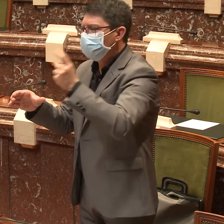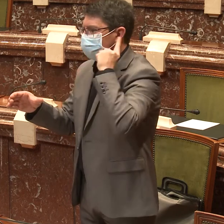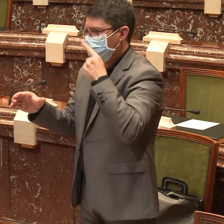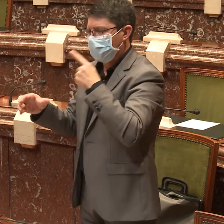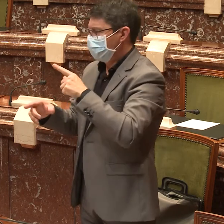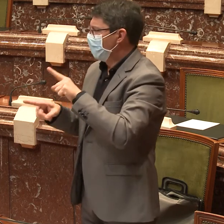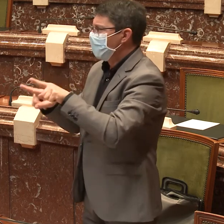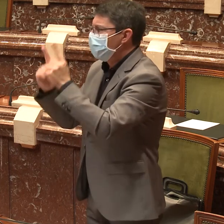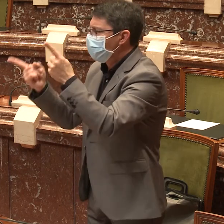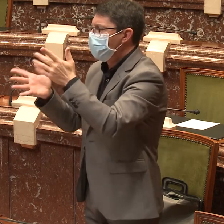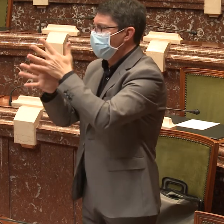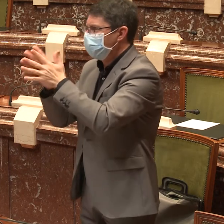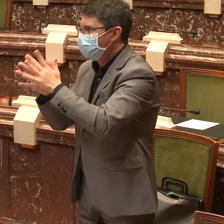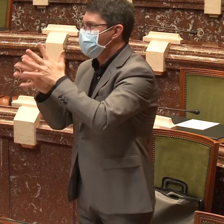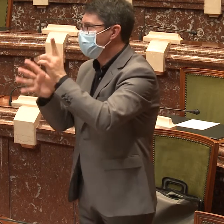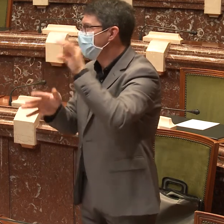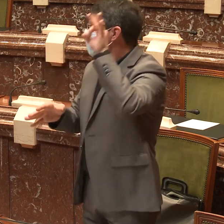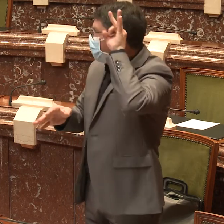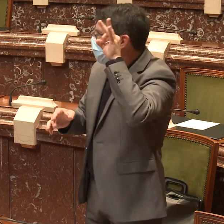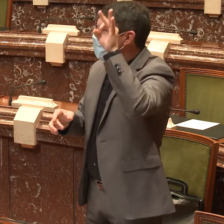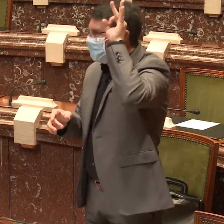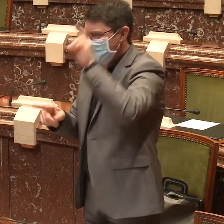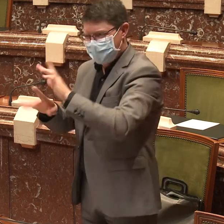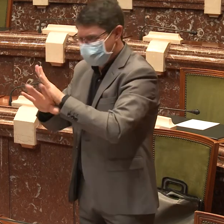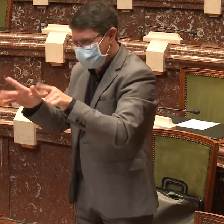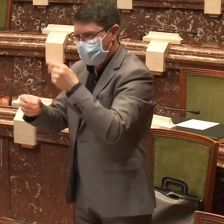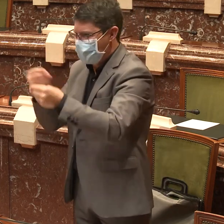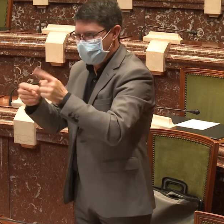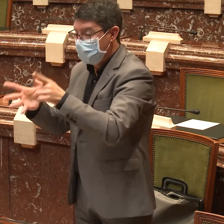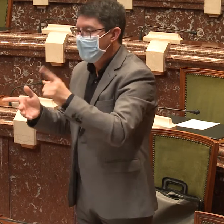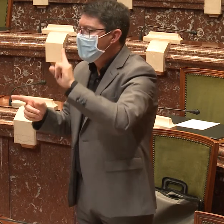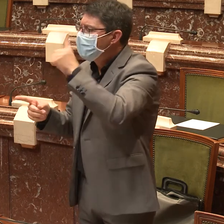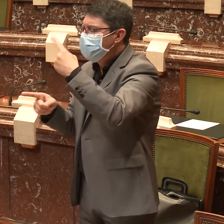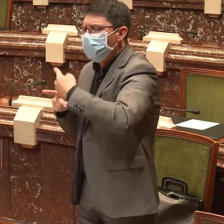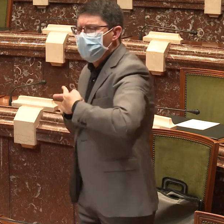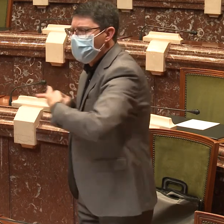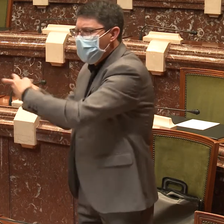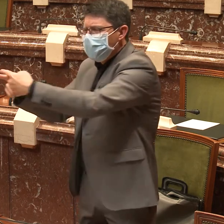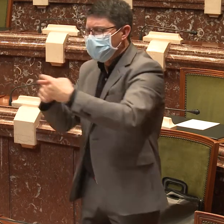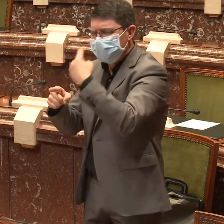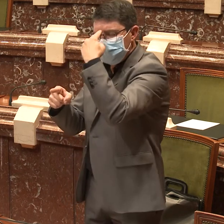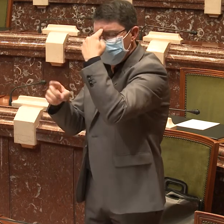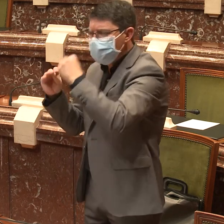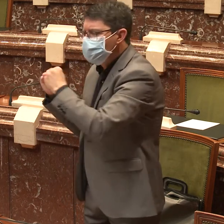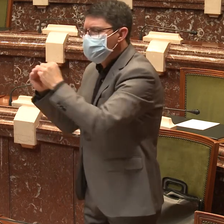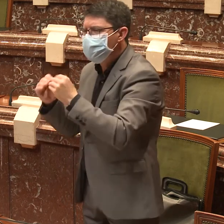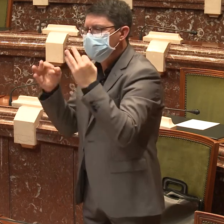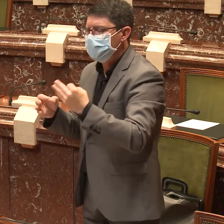todas las personas sordas, cualquiera que sea nuestro tipo o grado de sordera, situación individual,